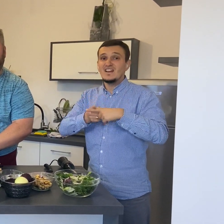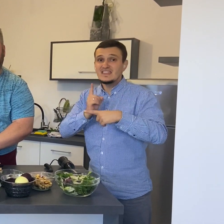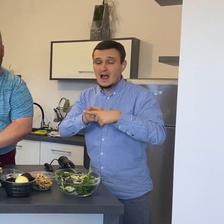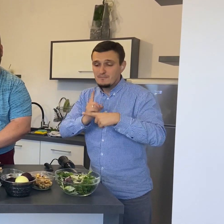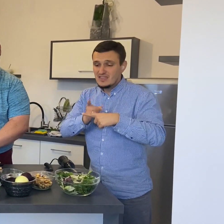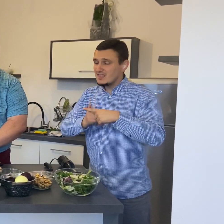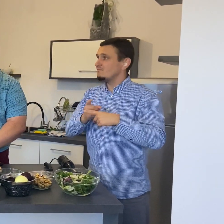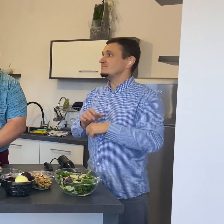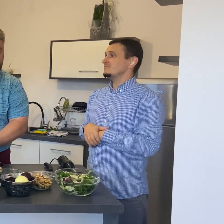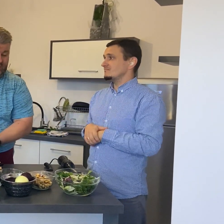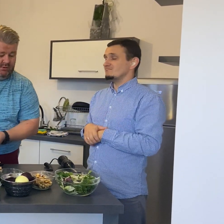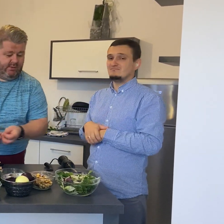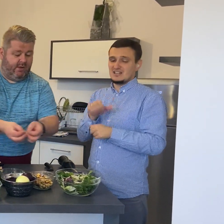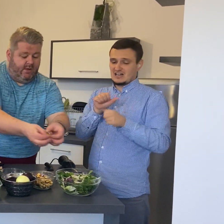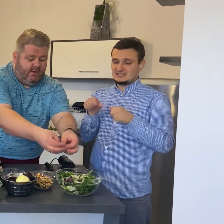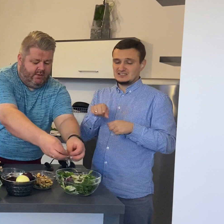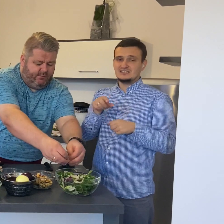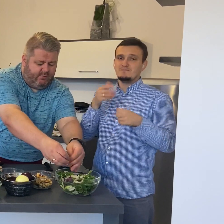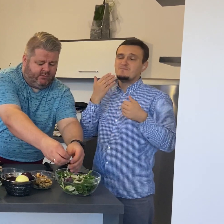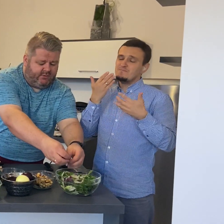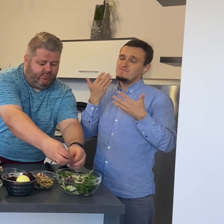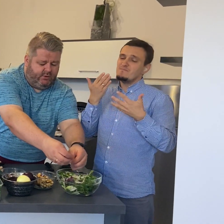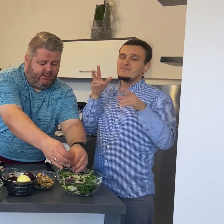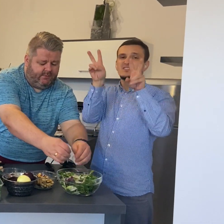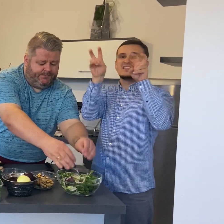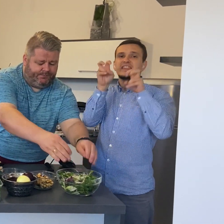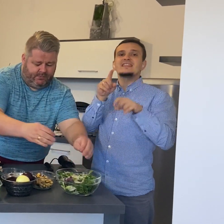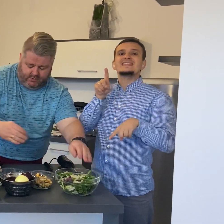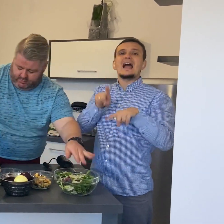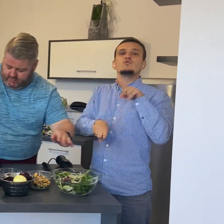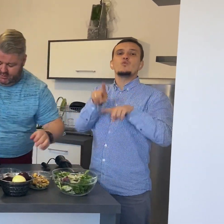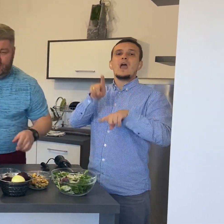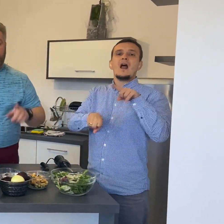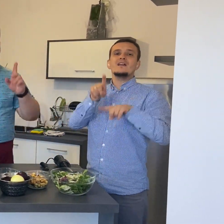Cebula jest naturalnym antybiotykiem. Nie boimy się cebuli. Aha.